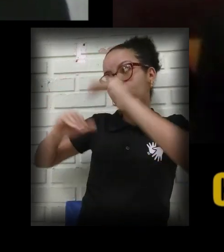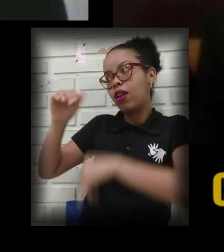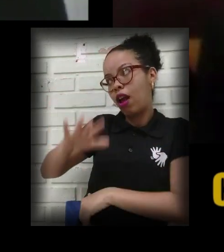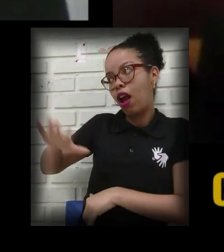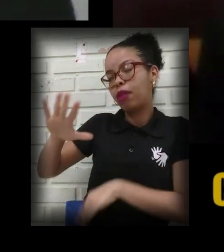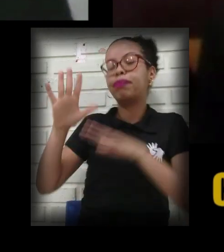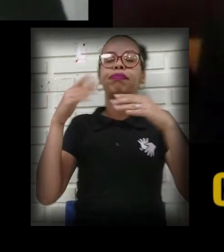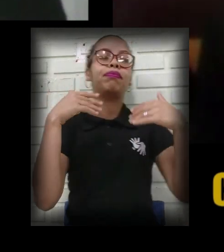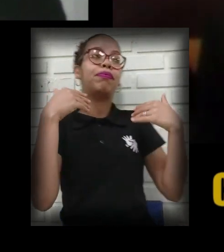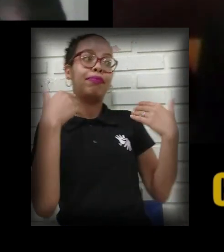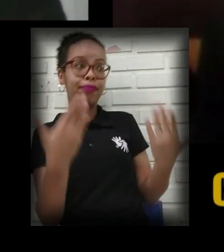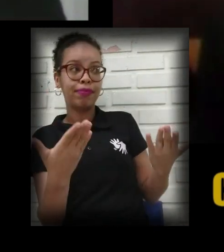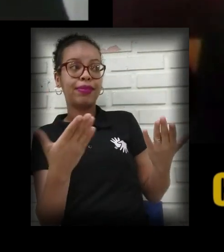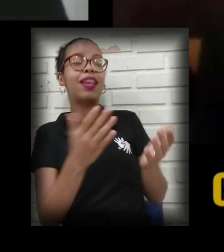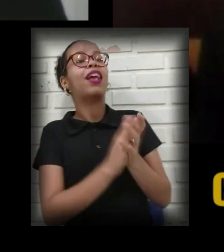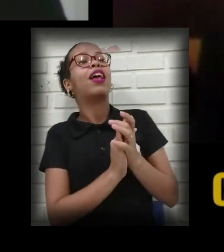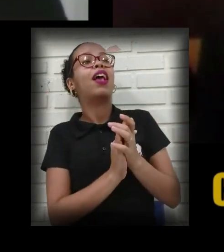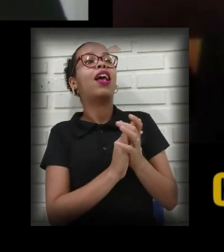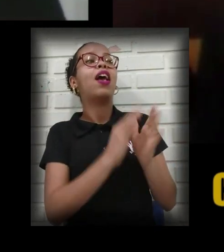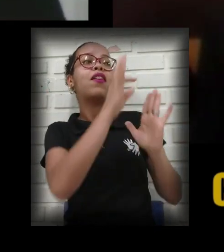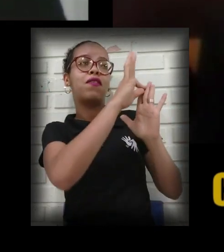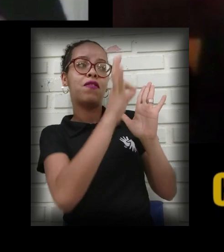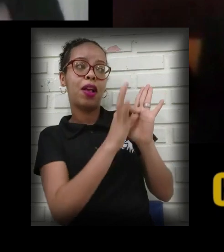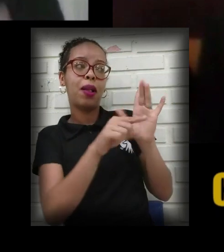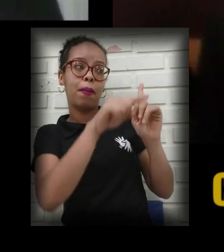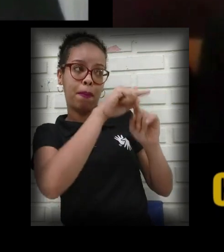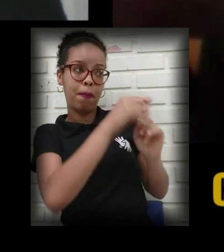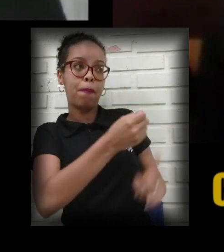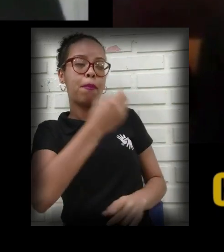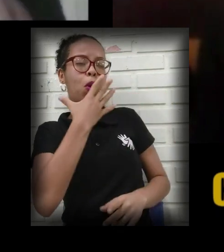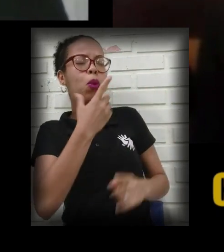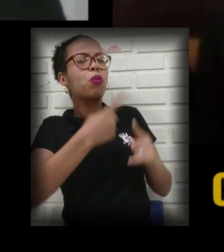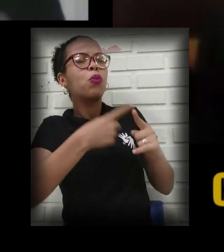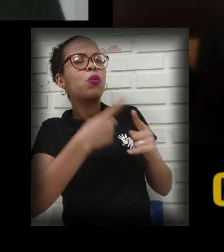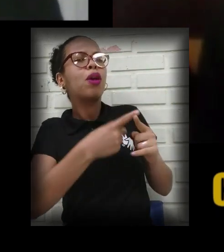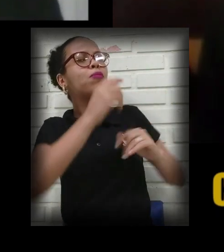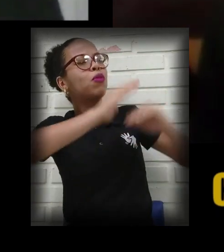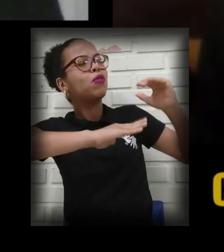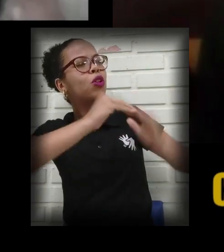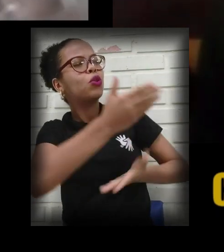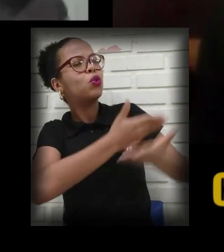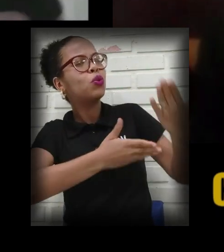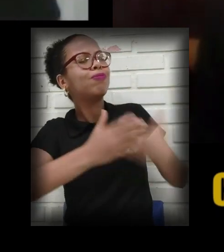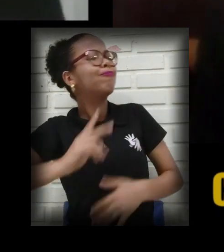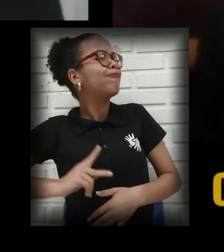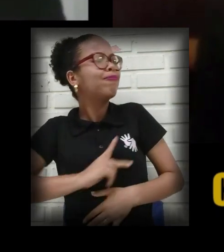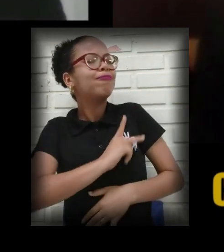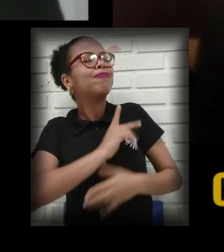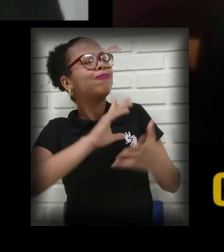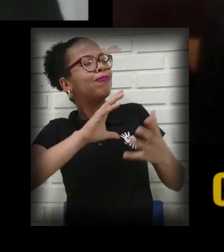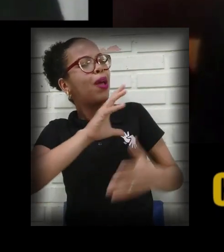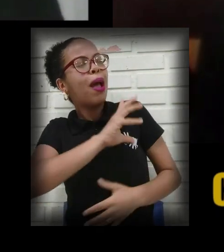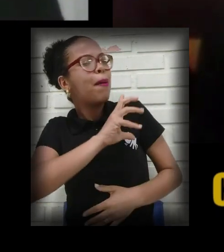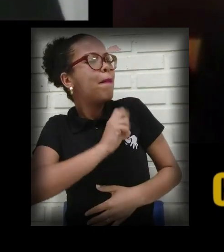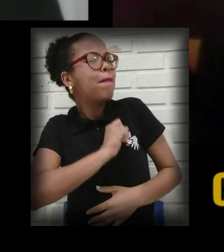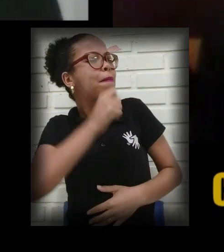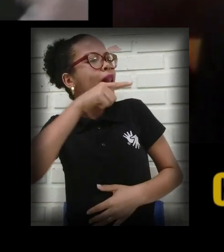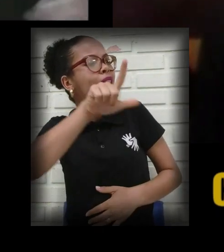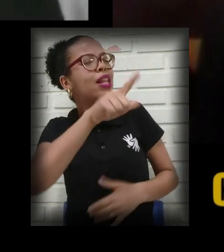questão da vantagem de ser um profissional da área é porque você acaba se apaixonando pela língua, você